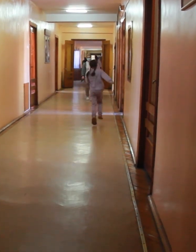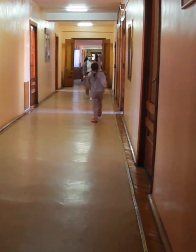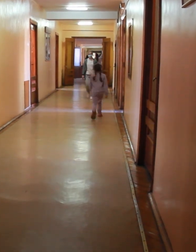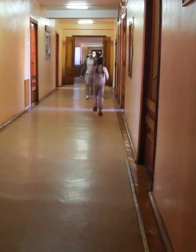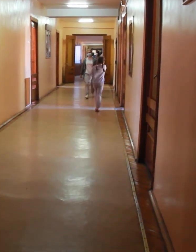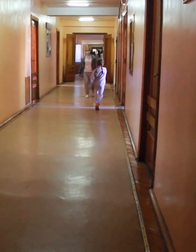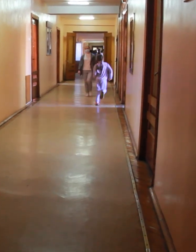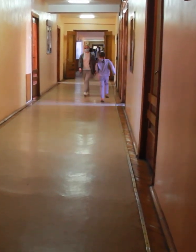телерадіокомпанія РАІ.